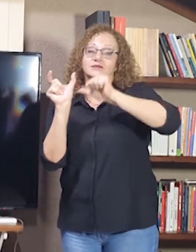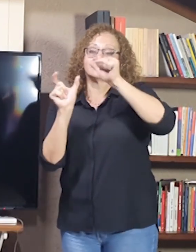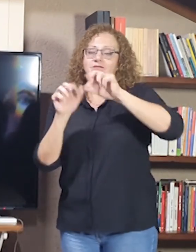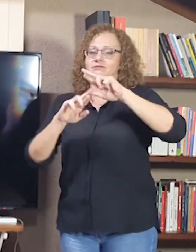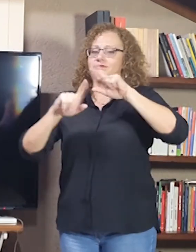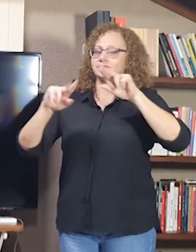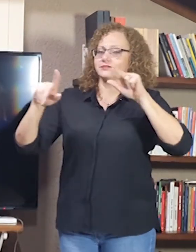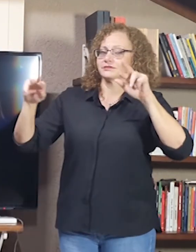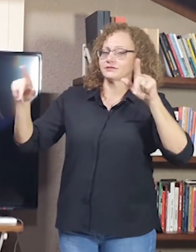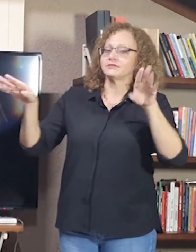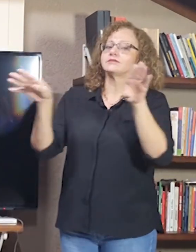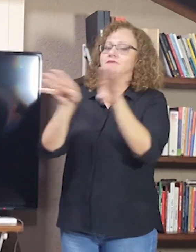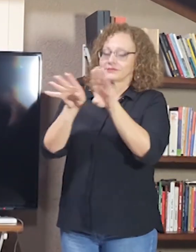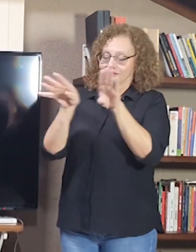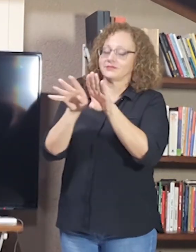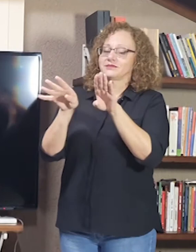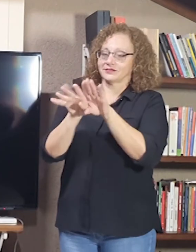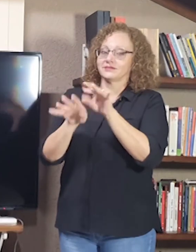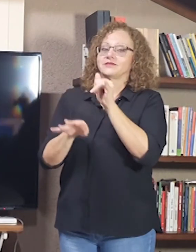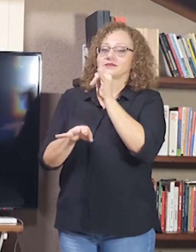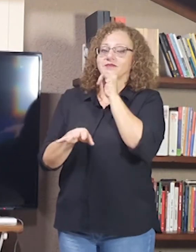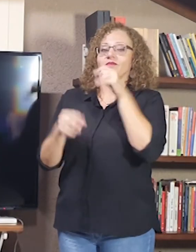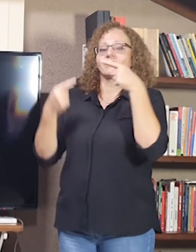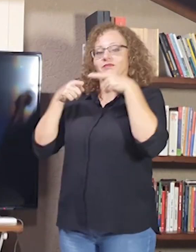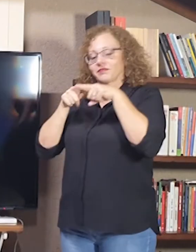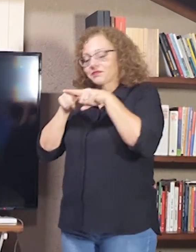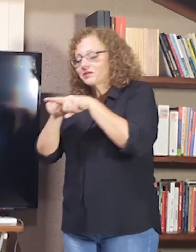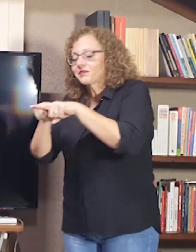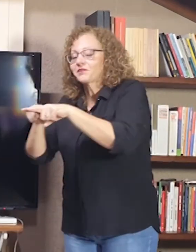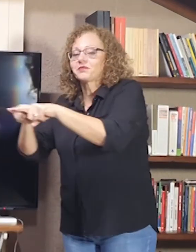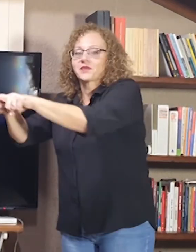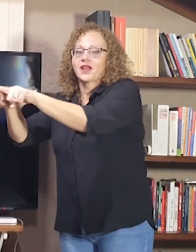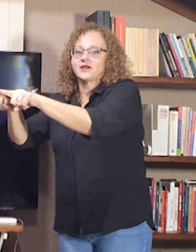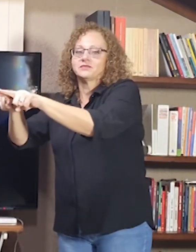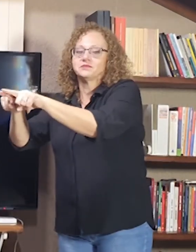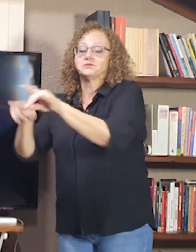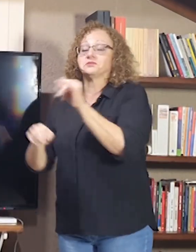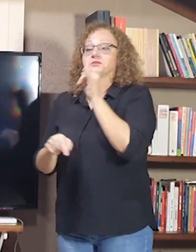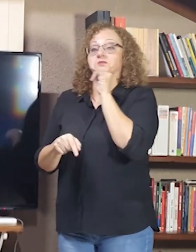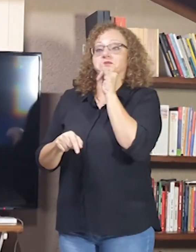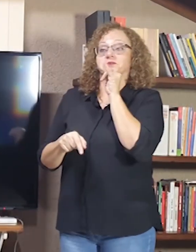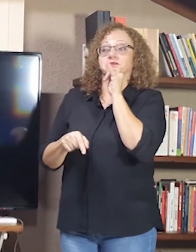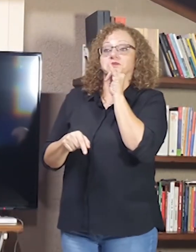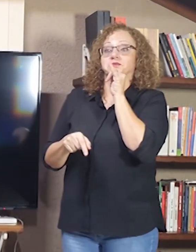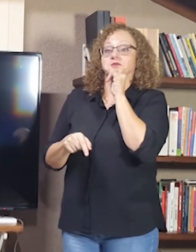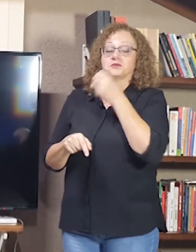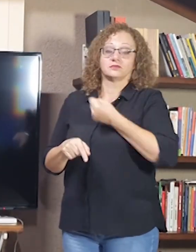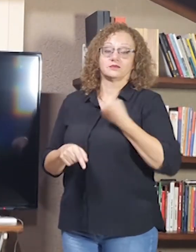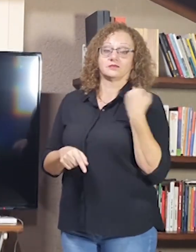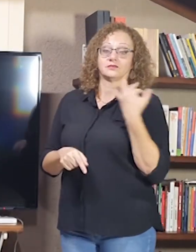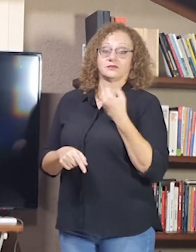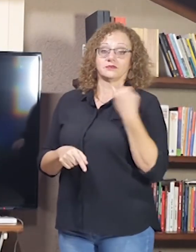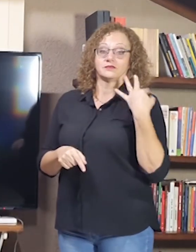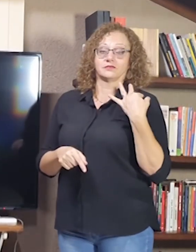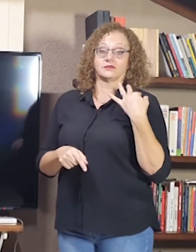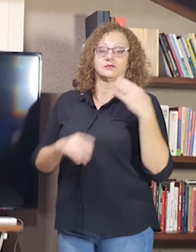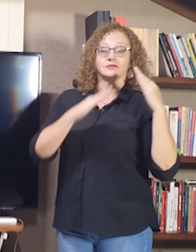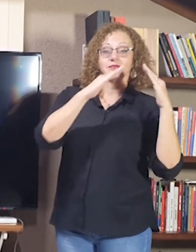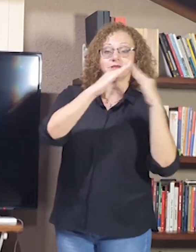As flexões também são parte da simultaneidade. A flexão de número. Por exemplo, casas.